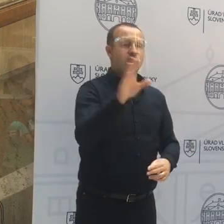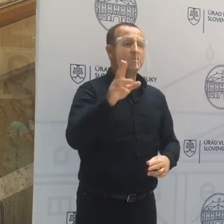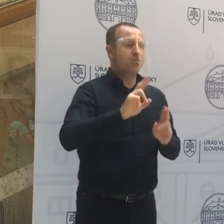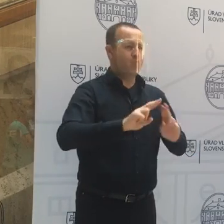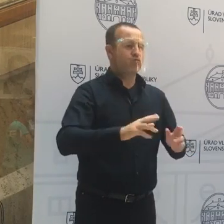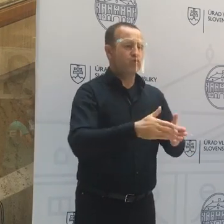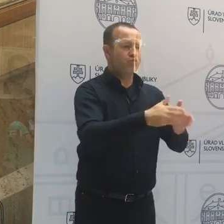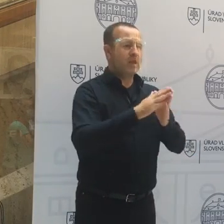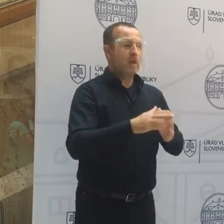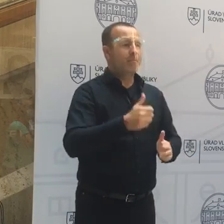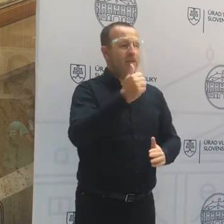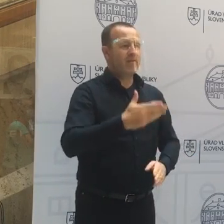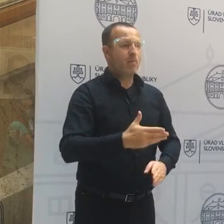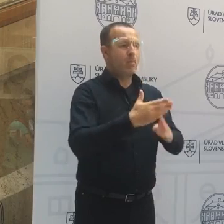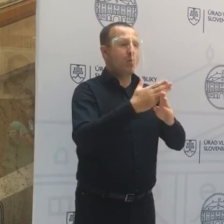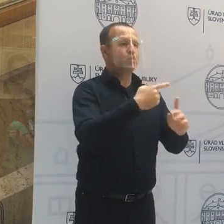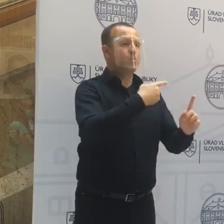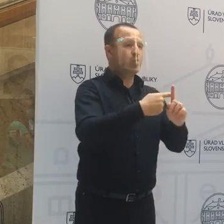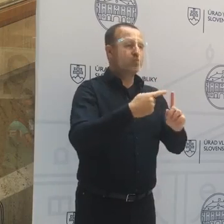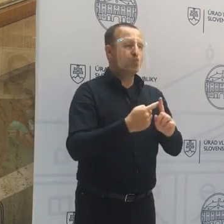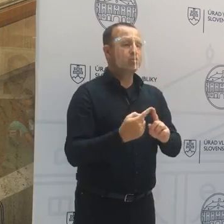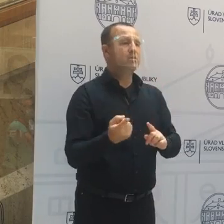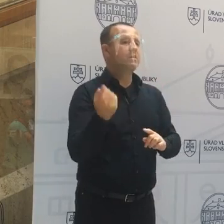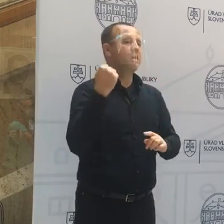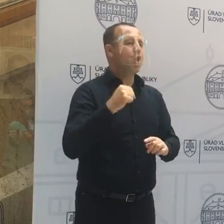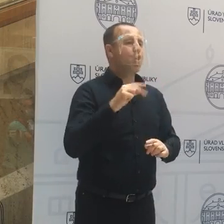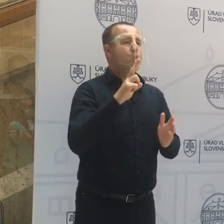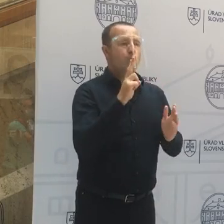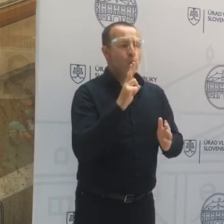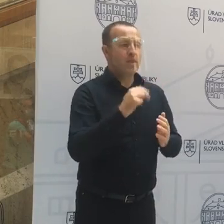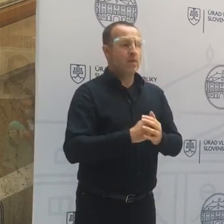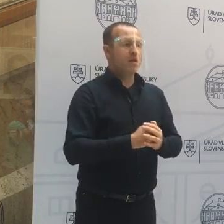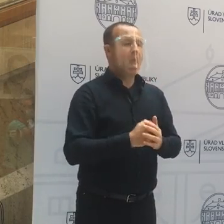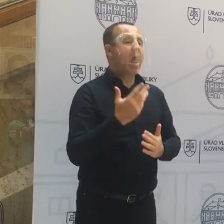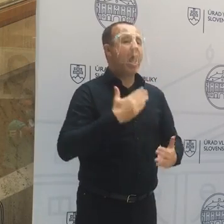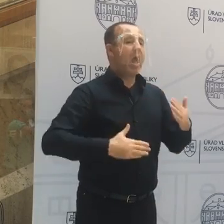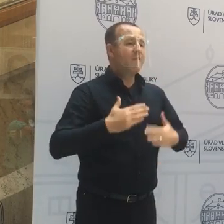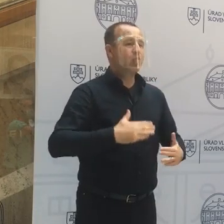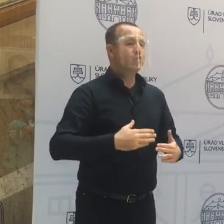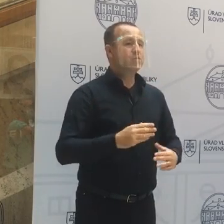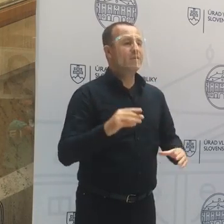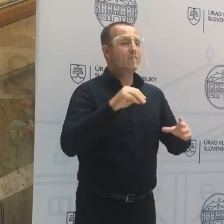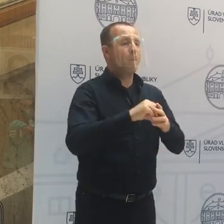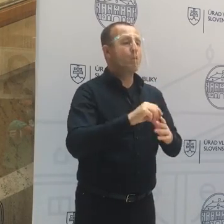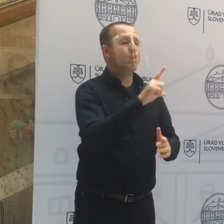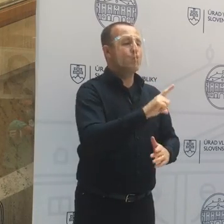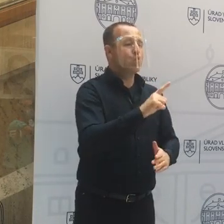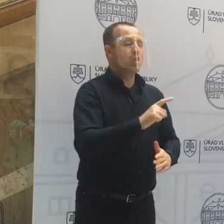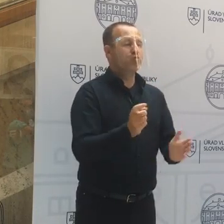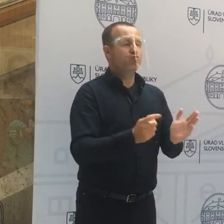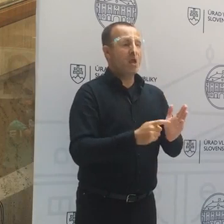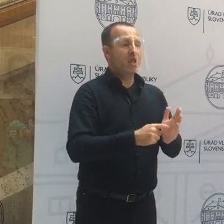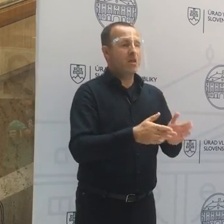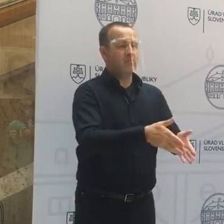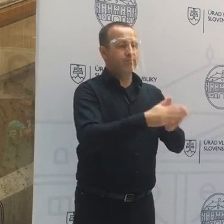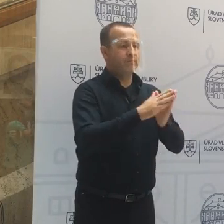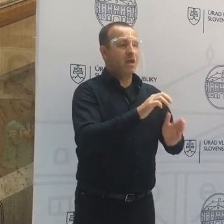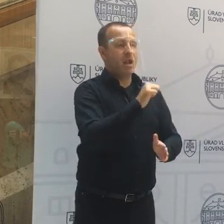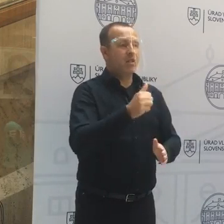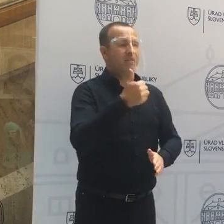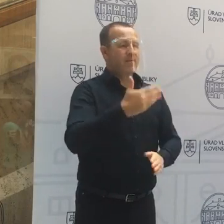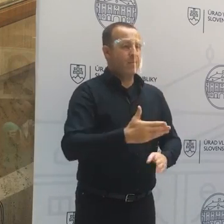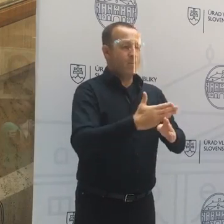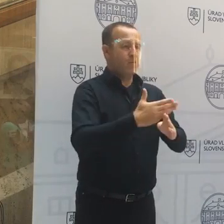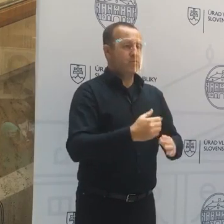prvú pomoc plus plus za jún, ale v auguste už budú za júl žiadať o prvú pomoc.